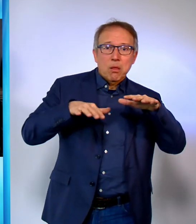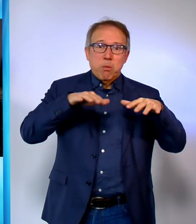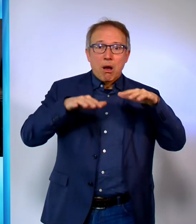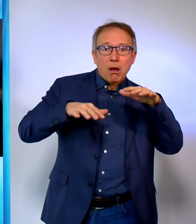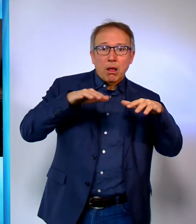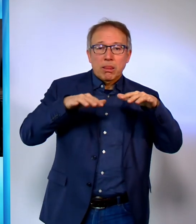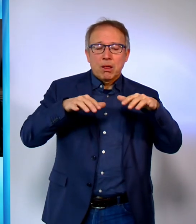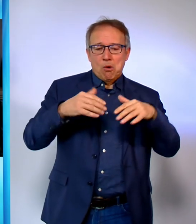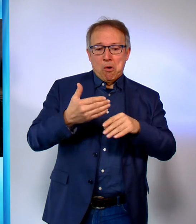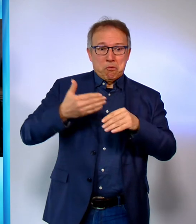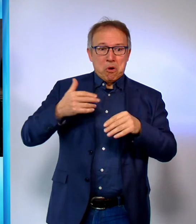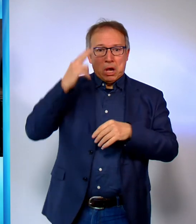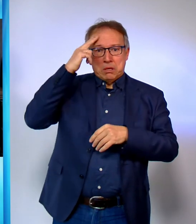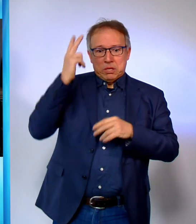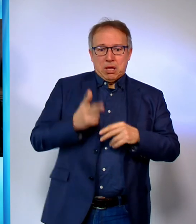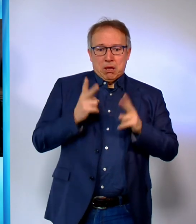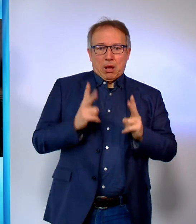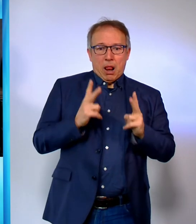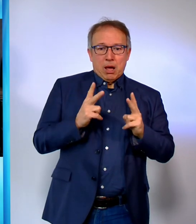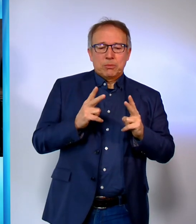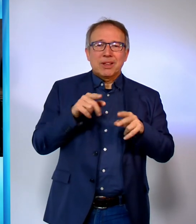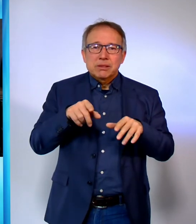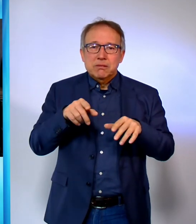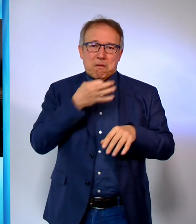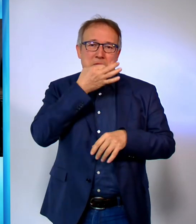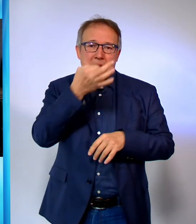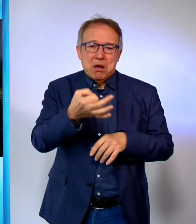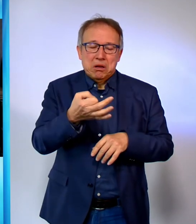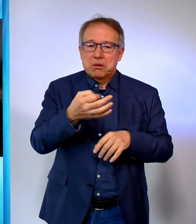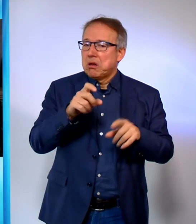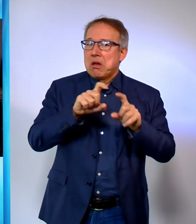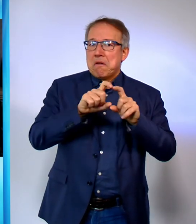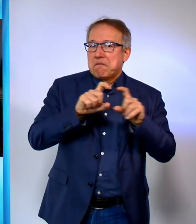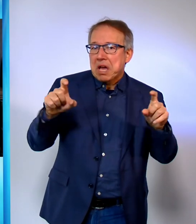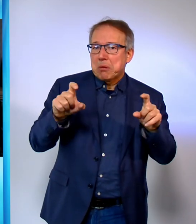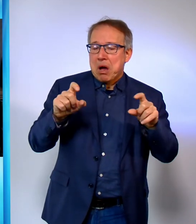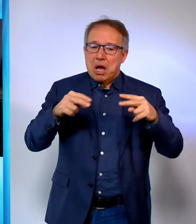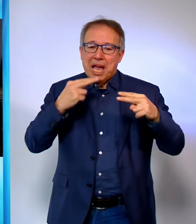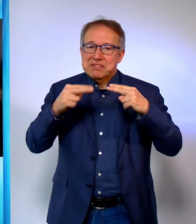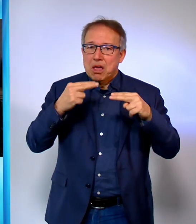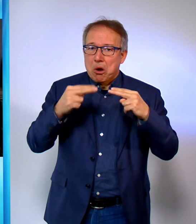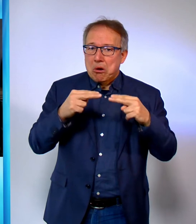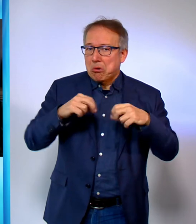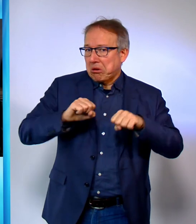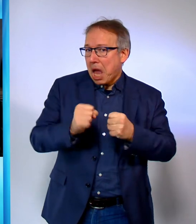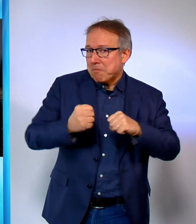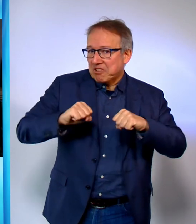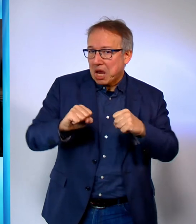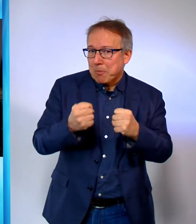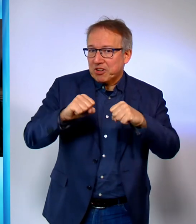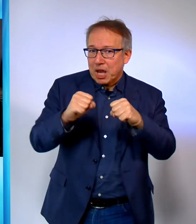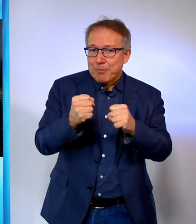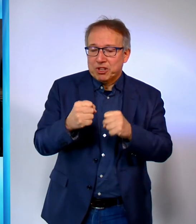geraten, sicher Geglaubtes infrage gestellt. Betriebe, Geschäfte und Restaurants kämpfen um ihre